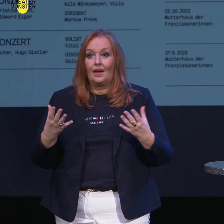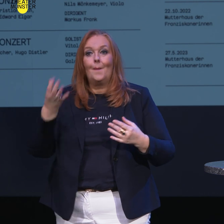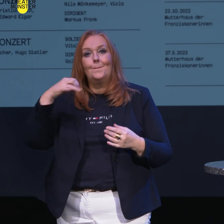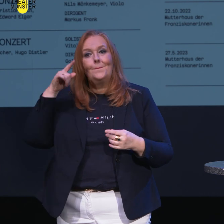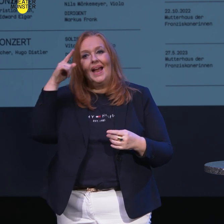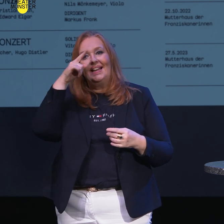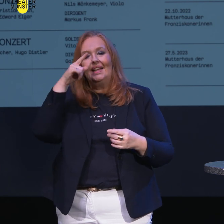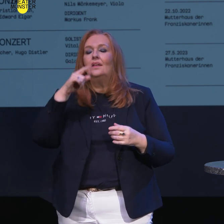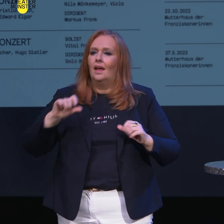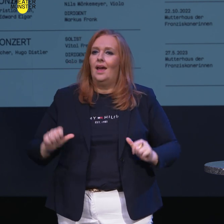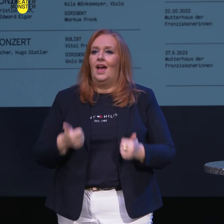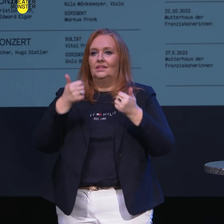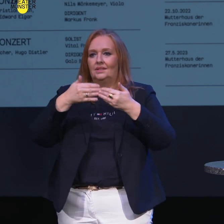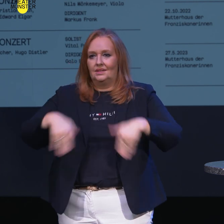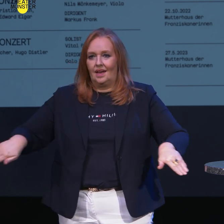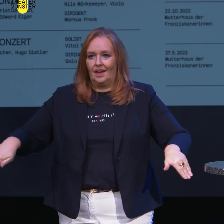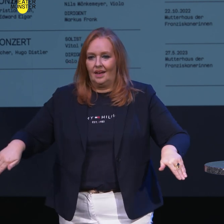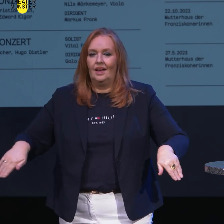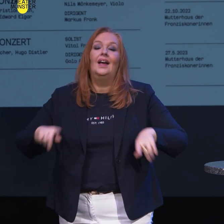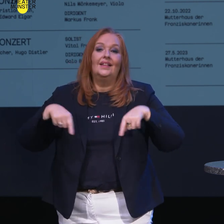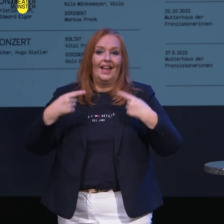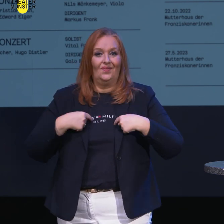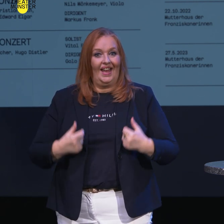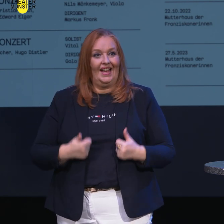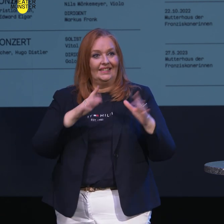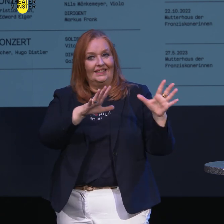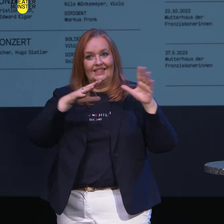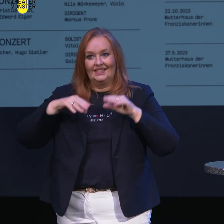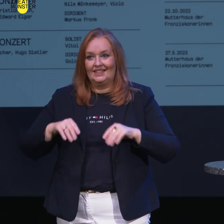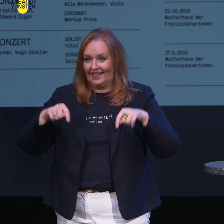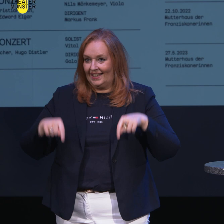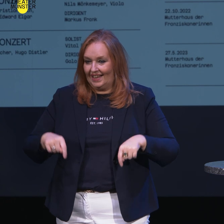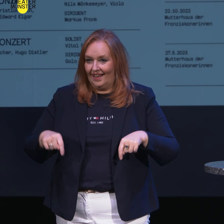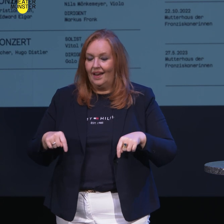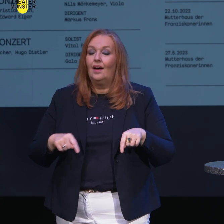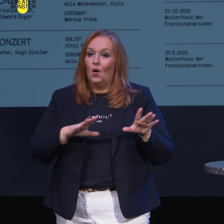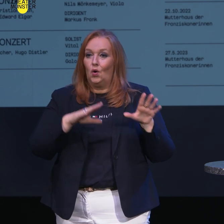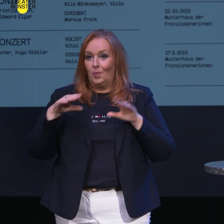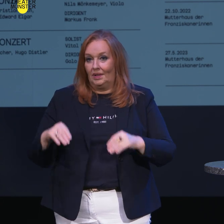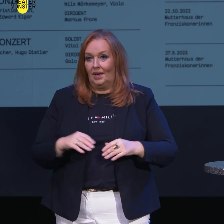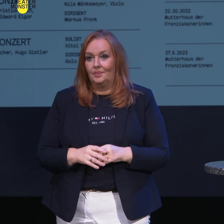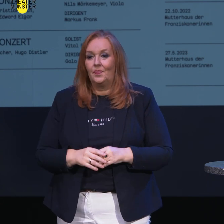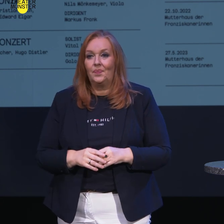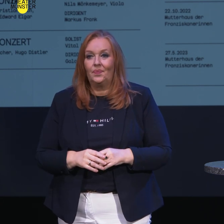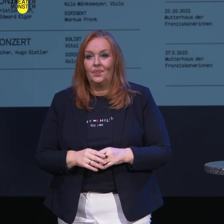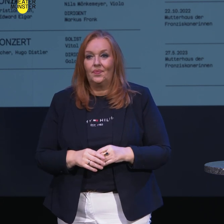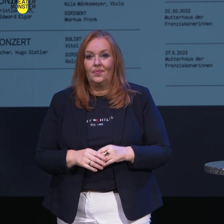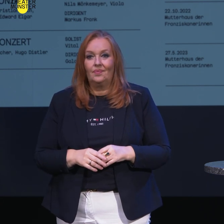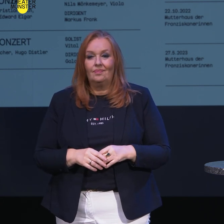Berlin im Konzert HSU aufgeführt werden und dann werden wir eins der ersten Orchester sein, die es danach spielen dürfen.